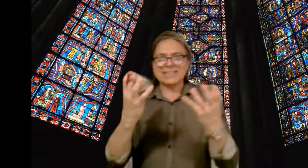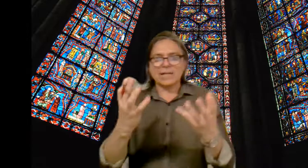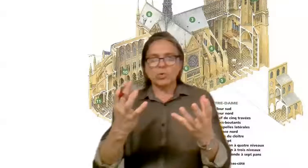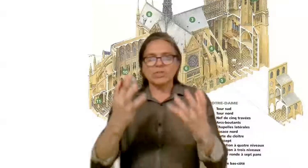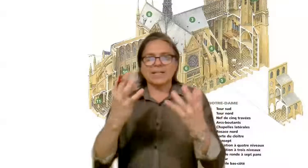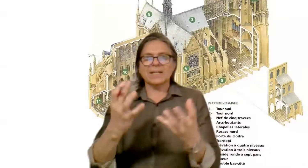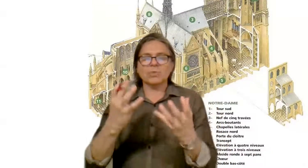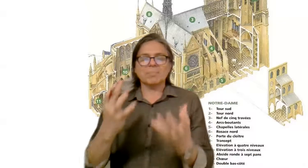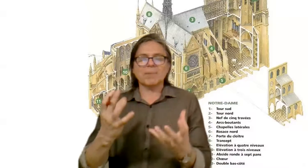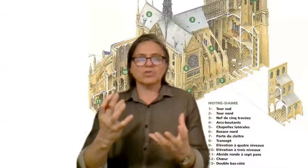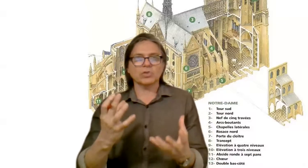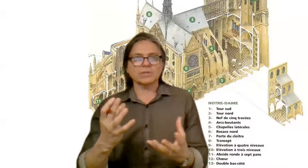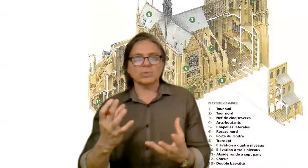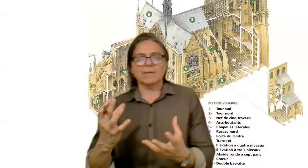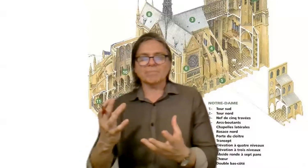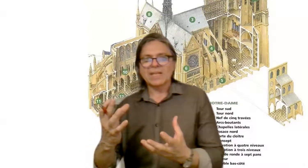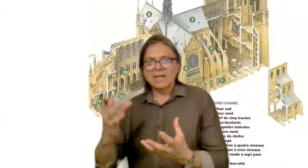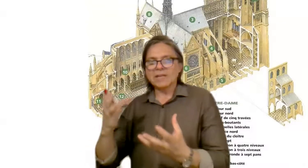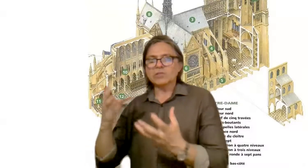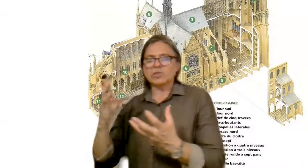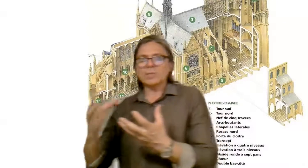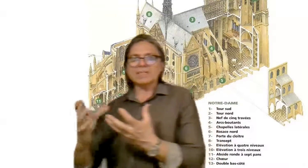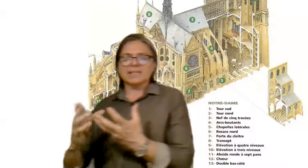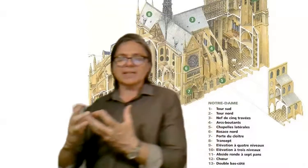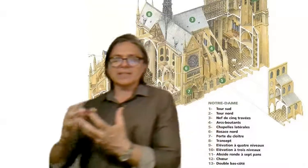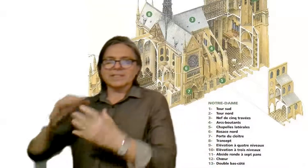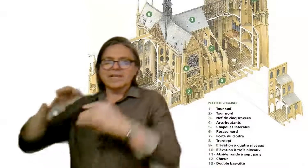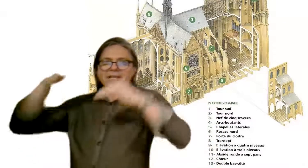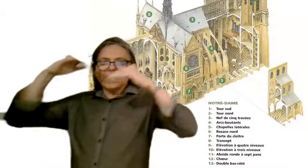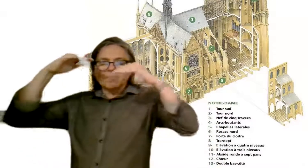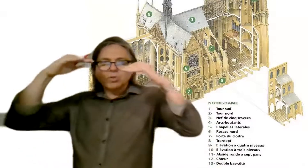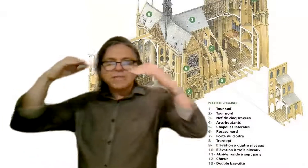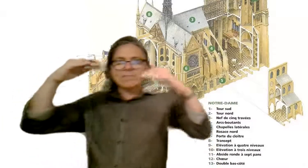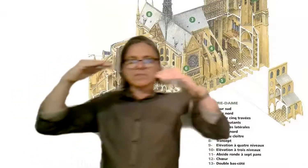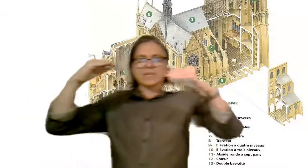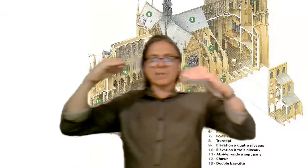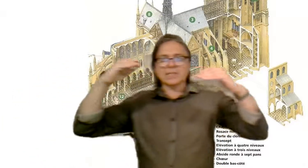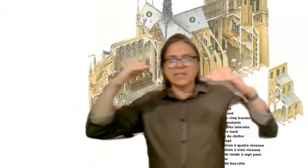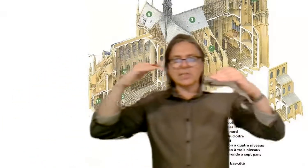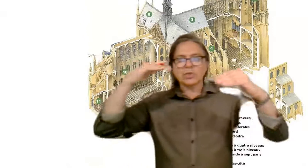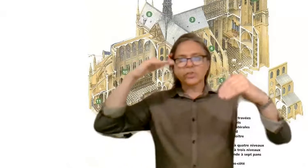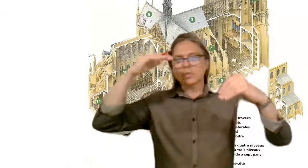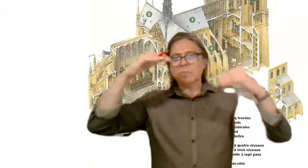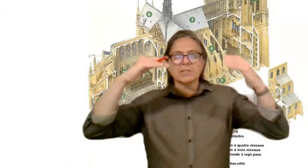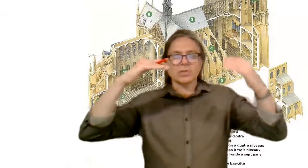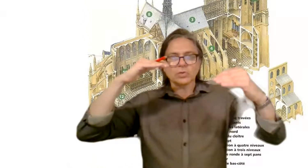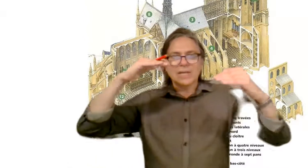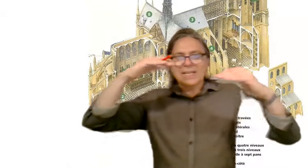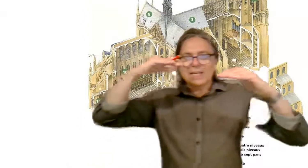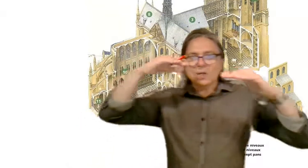Esta luz genera un espacio no natural. La axonométrica, es decir, la importancia que va teniendo en esos momentos el